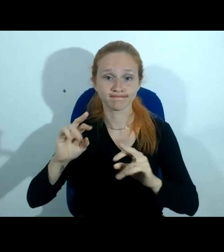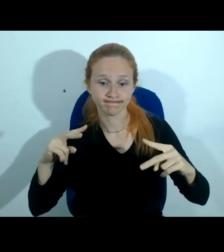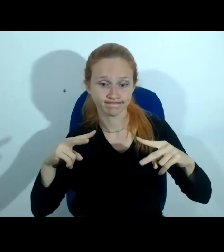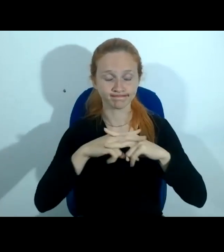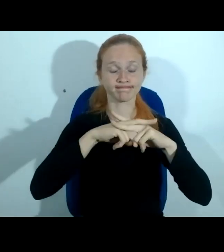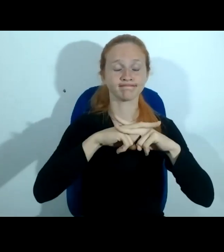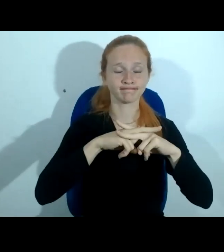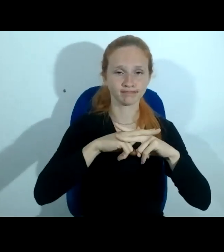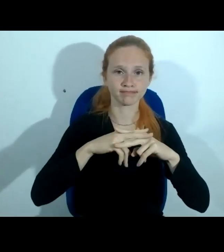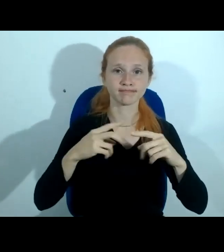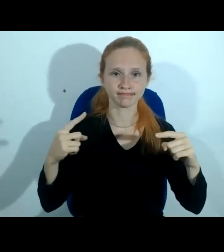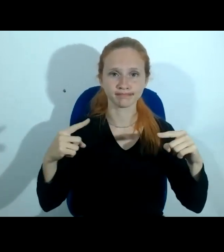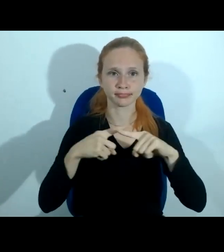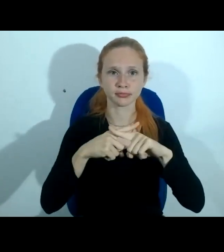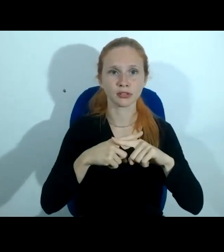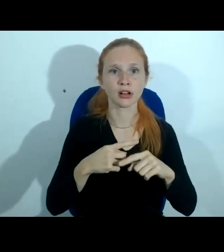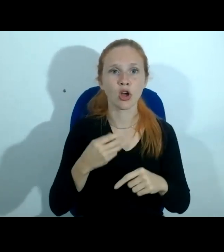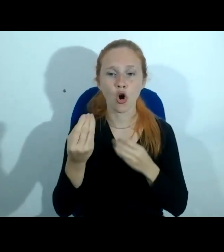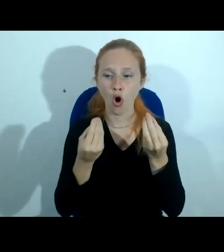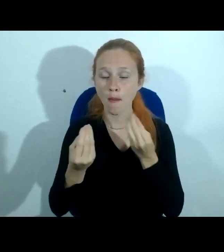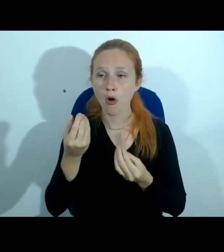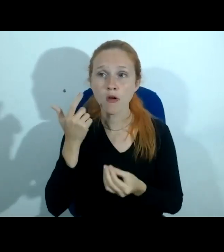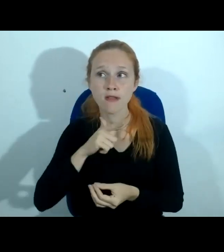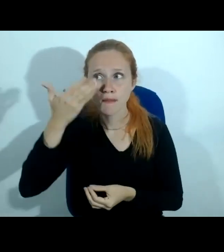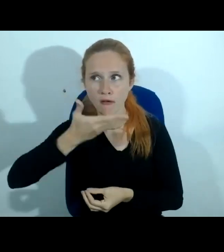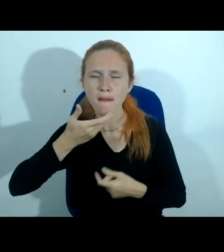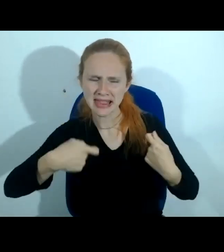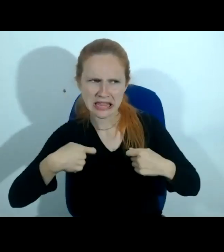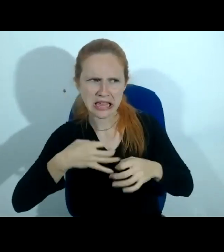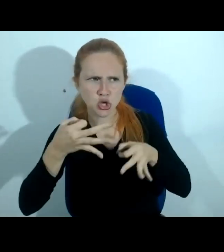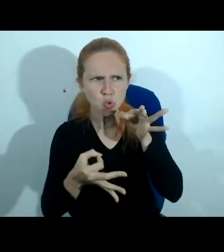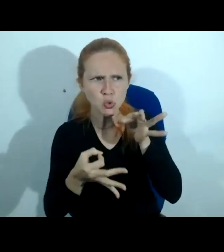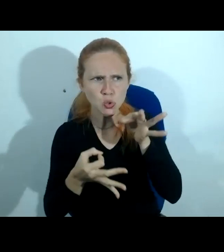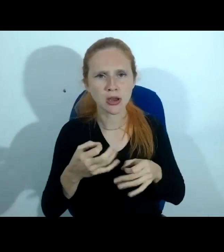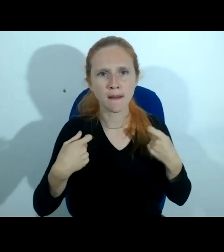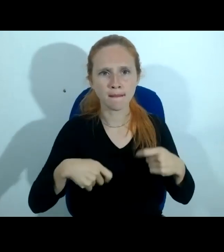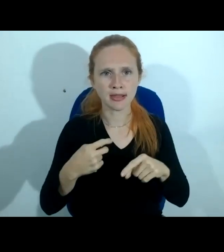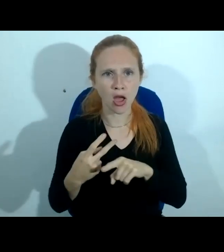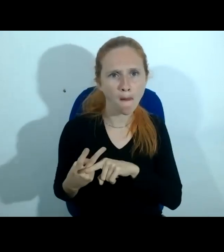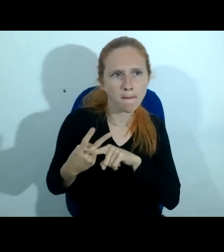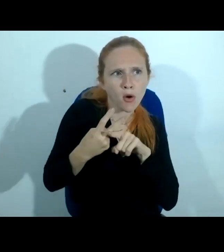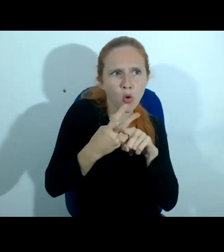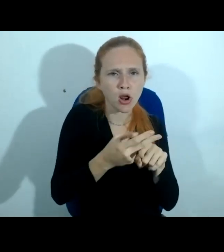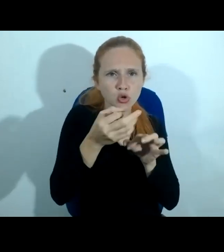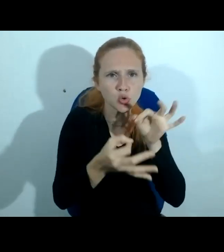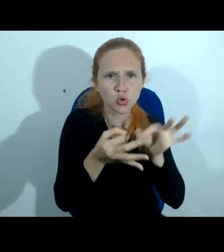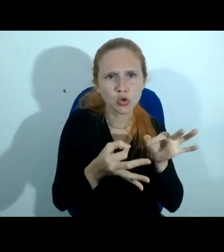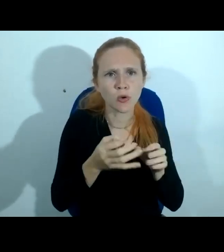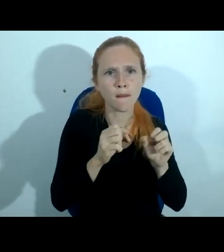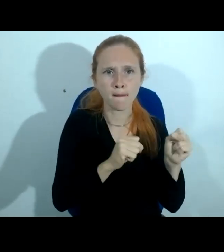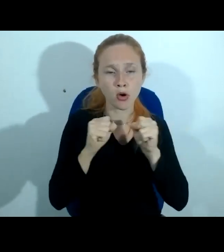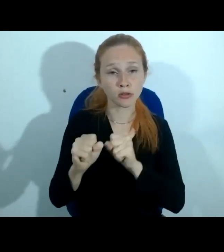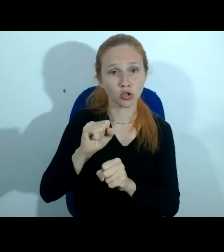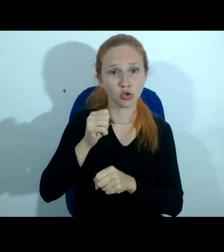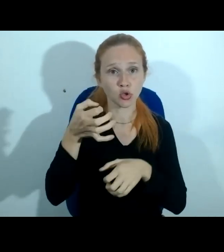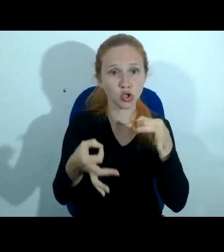O meio de obtenção de prova, eu vou precisar da figura do juiz, vou ter que me socorrer ao poder judiciário, já que o